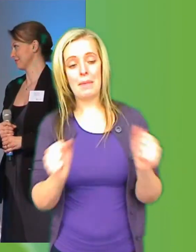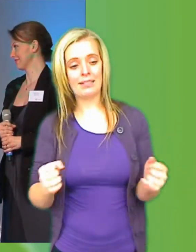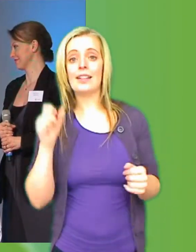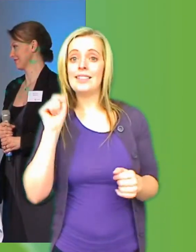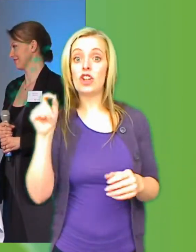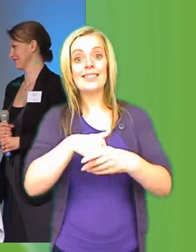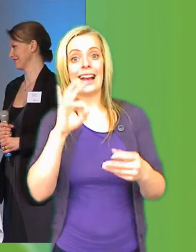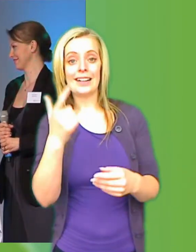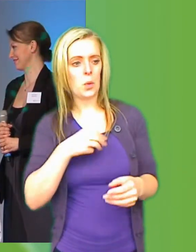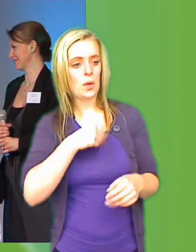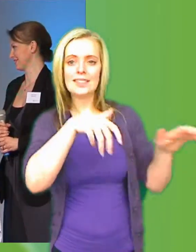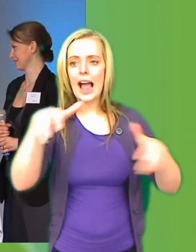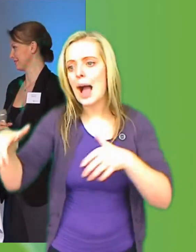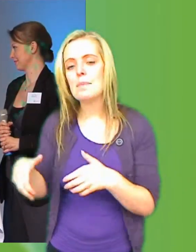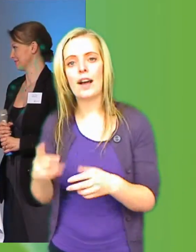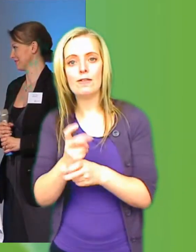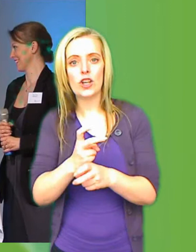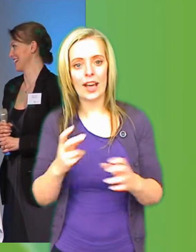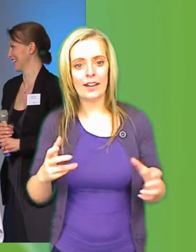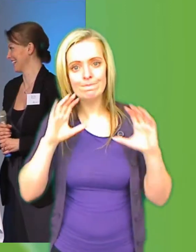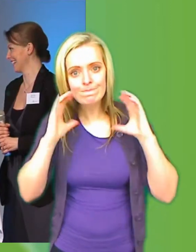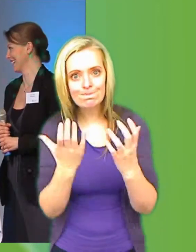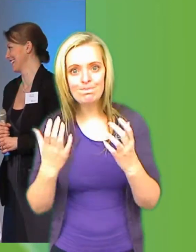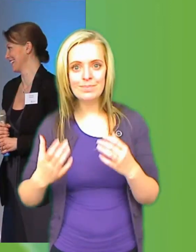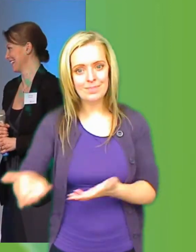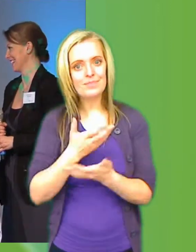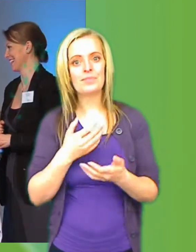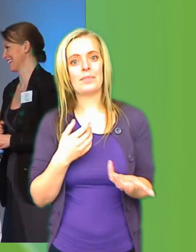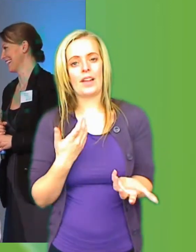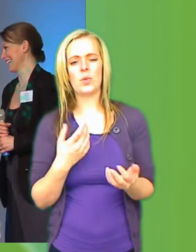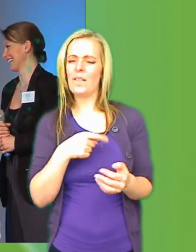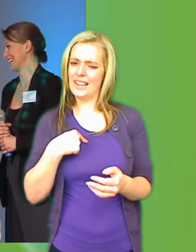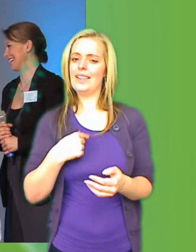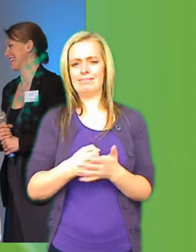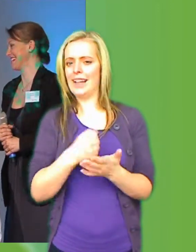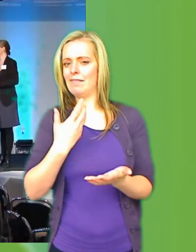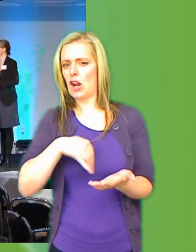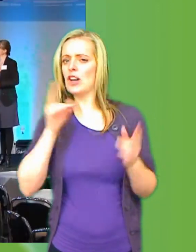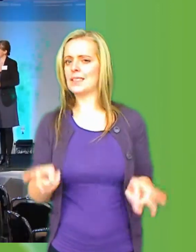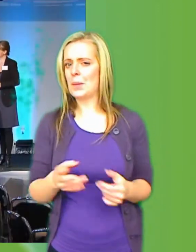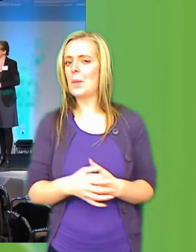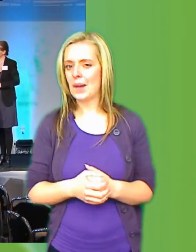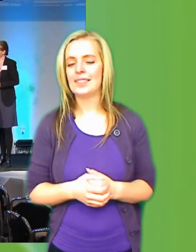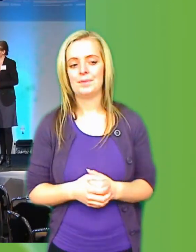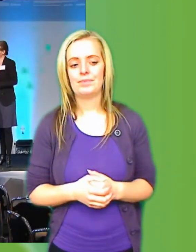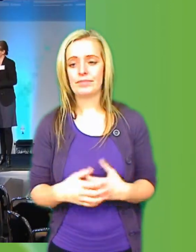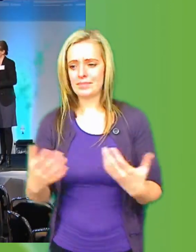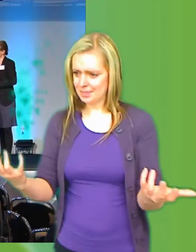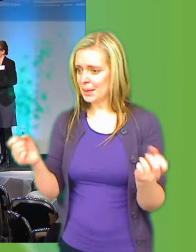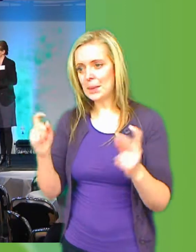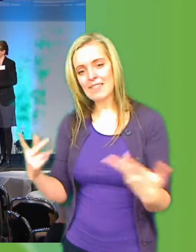kramar om. Så det är lite det vi är ute efter. Och vad är det som är